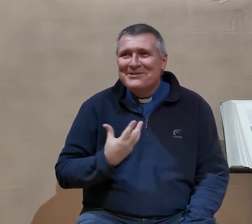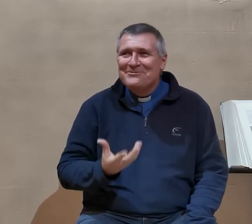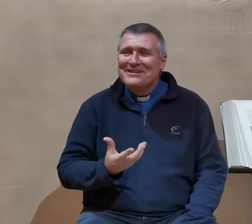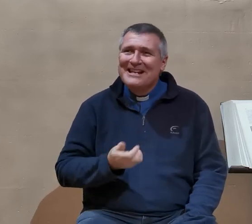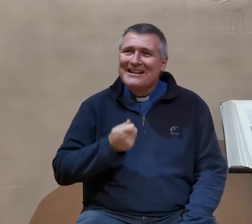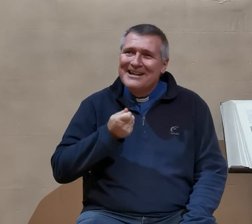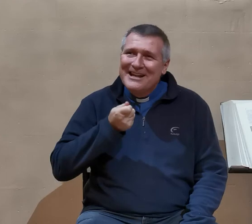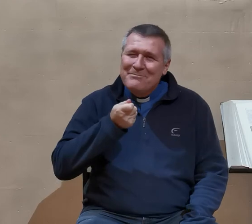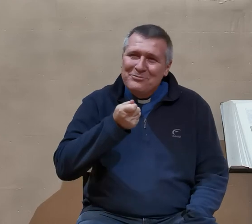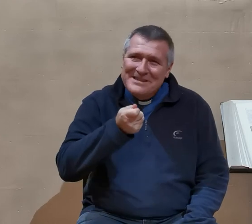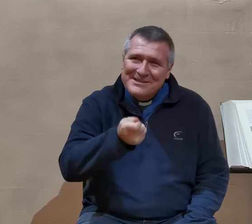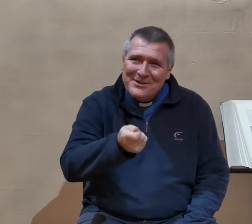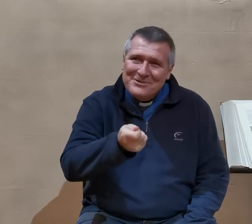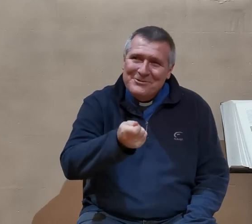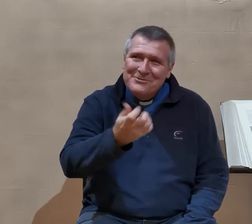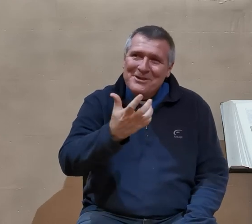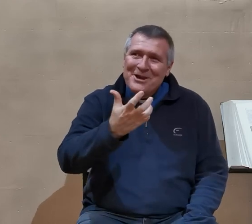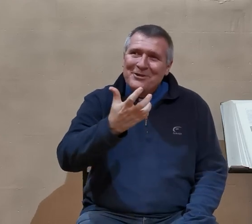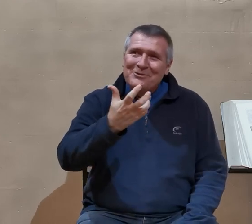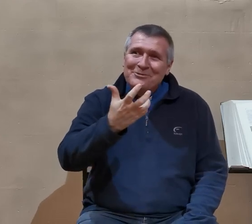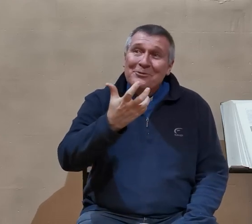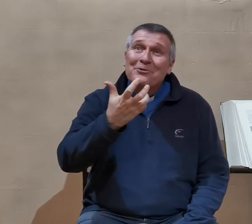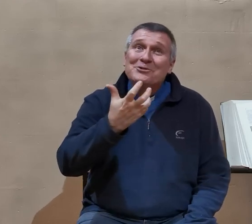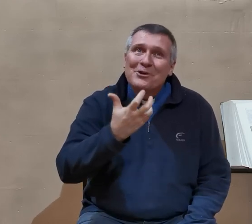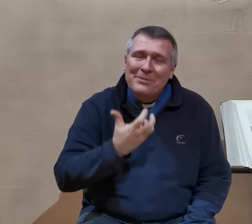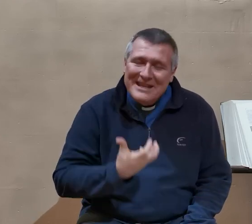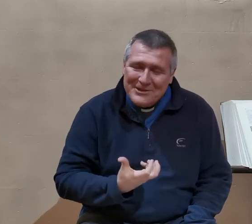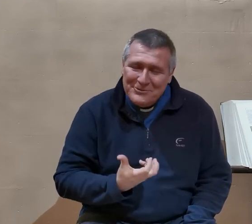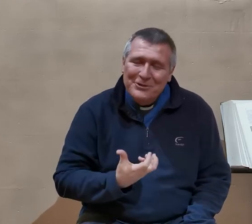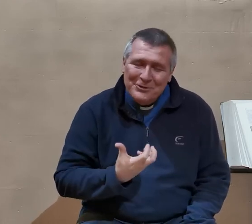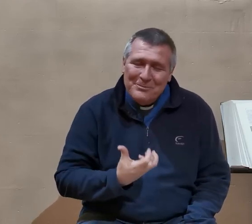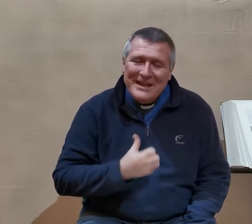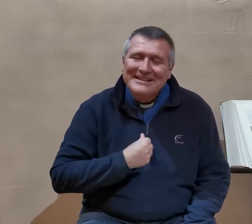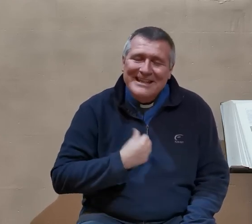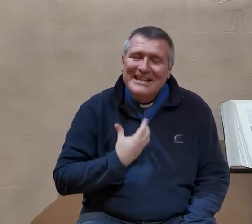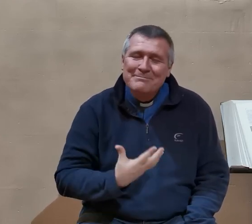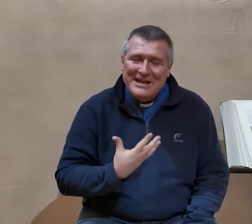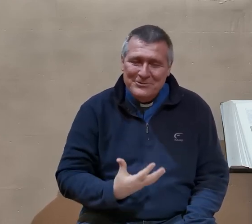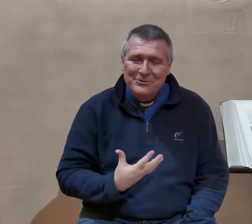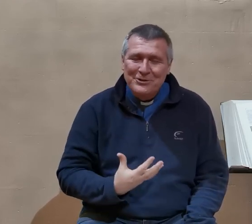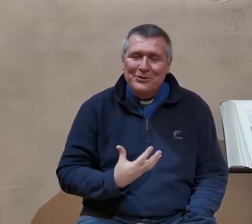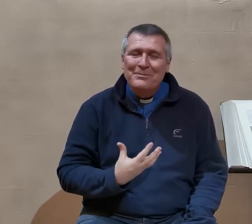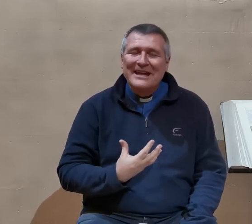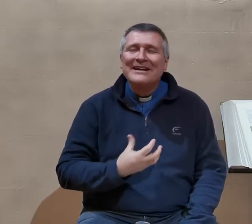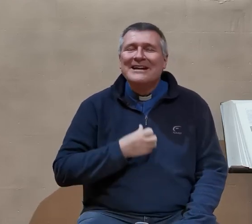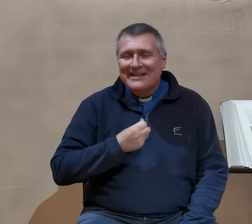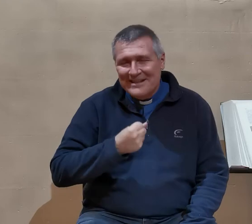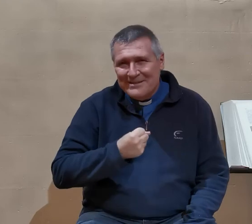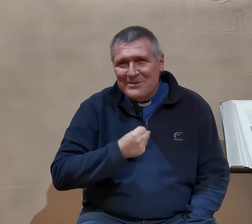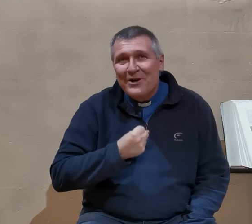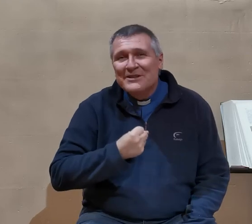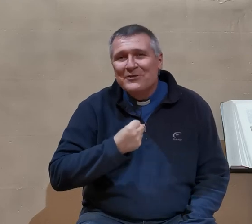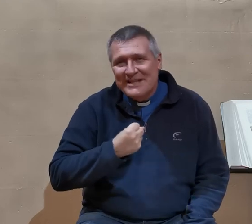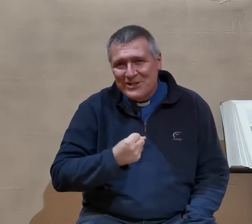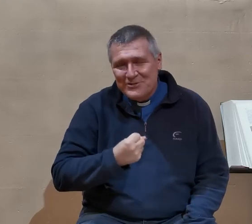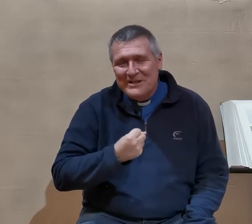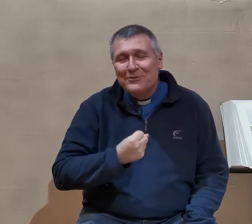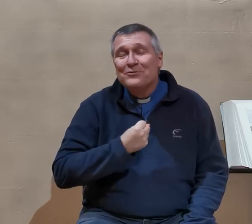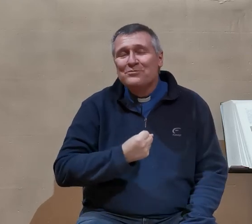Jésus, qui est la puissance de ressembler à Dieu notre Père, d'être à l'image de Dieu notre Père. C'est en ça que Jésus est tout